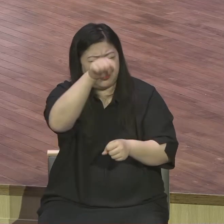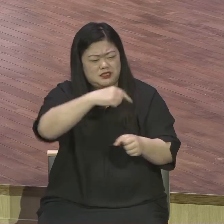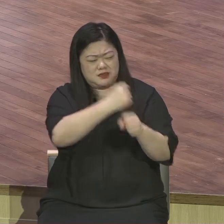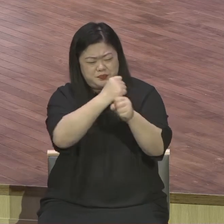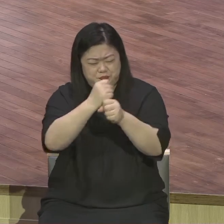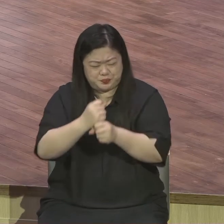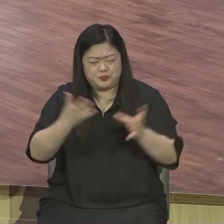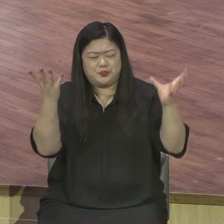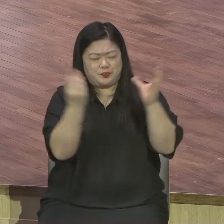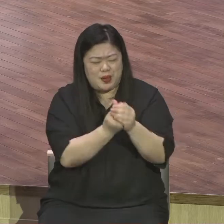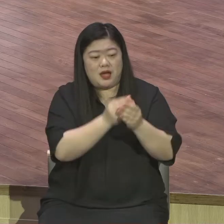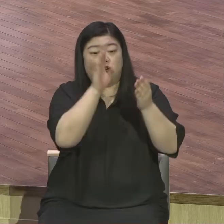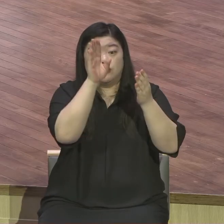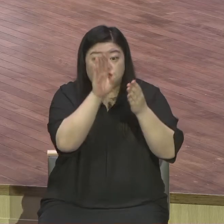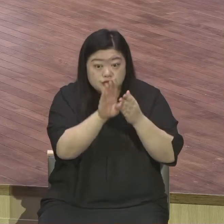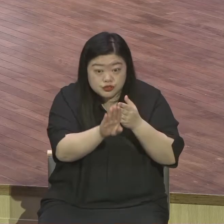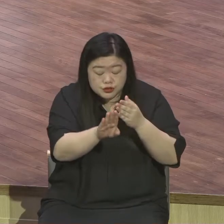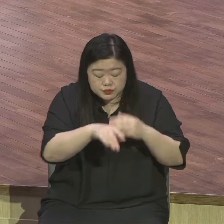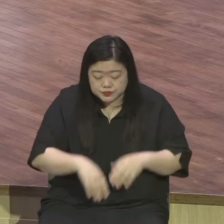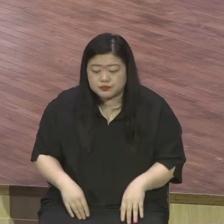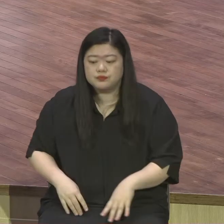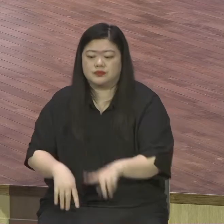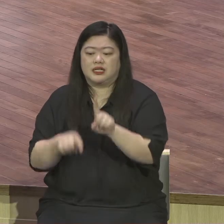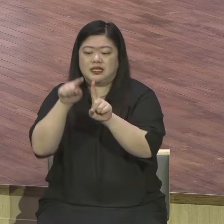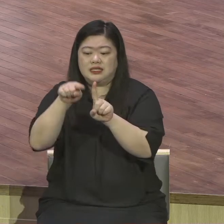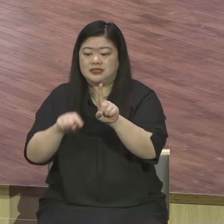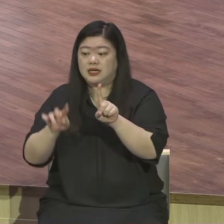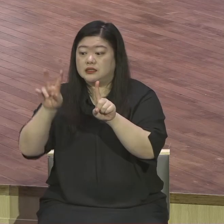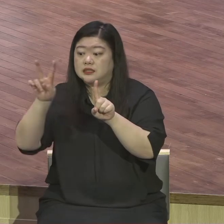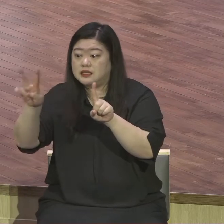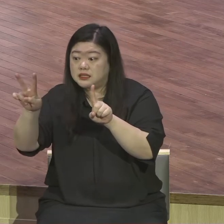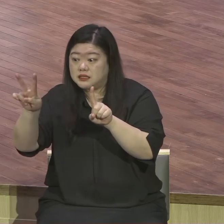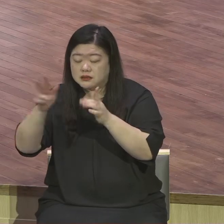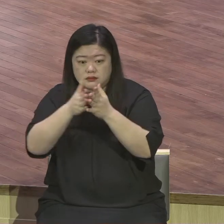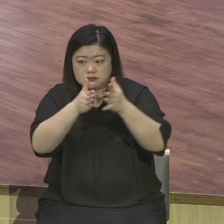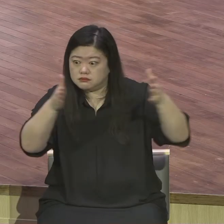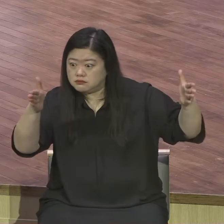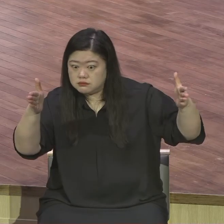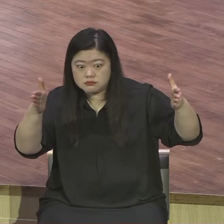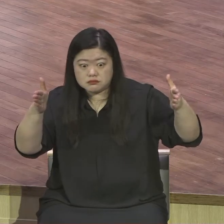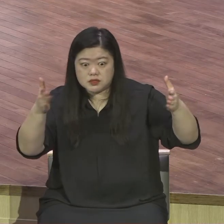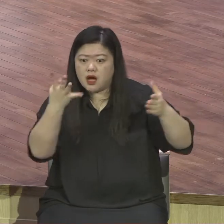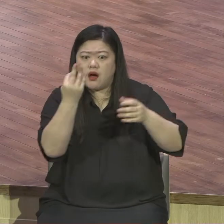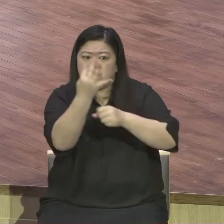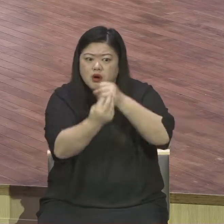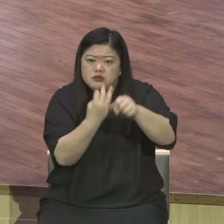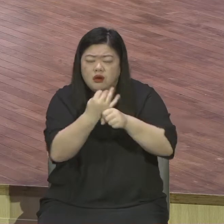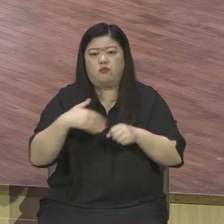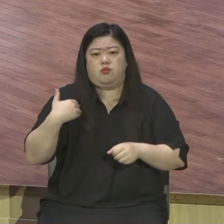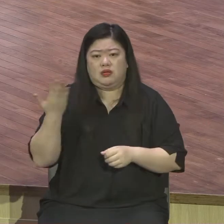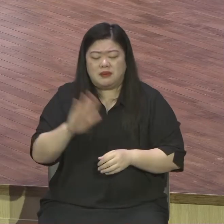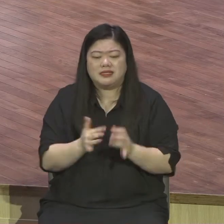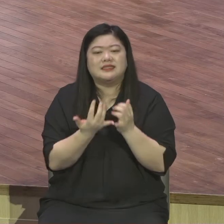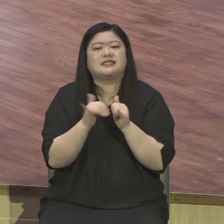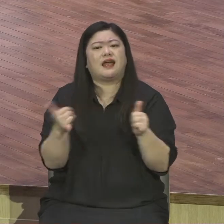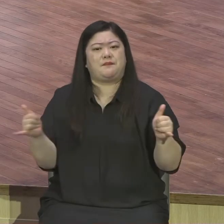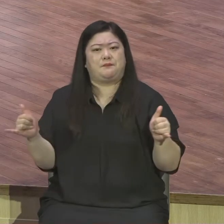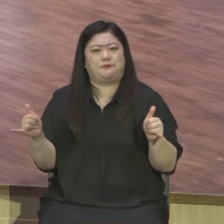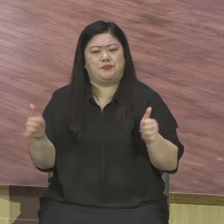나와요 그러니까 그 기간은 모르기 때문에 우리가 알 수가 없는데 인류 역사는 6천년 그렇게 봅니다 6천년